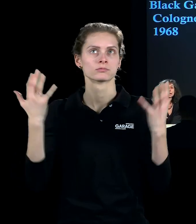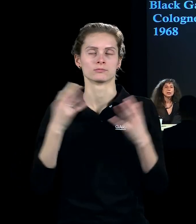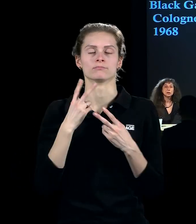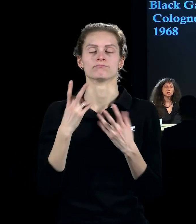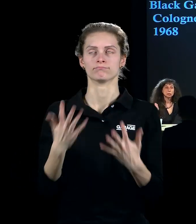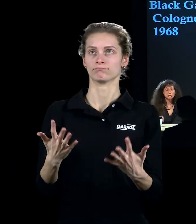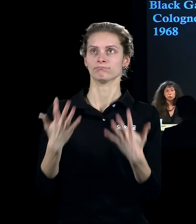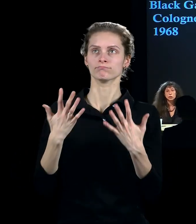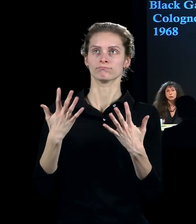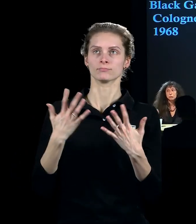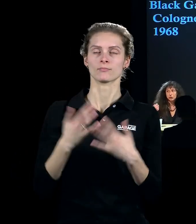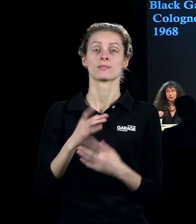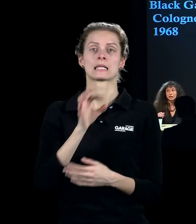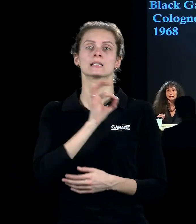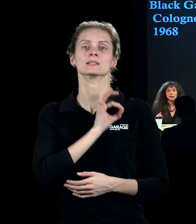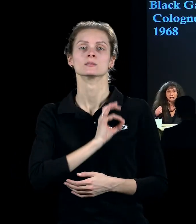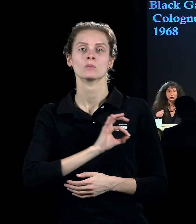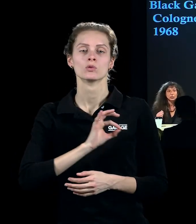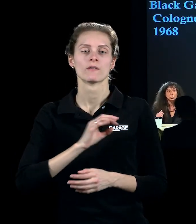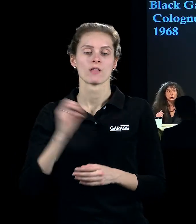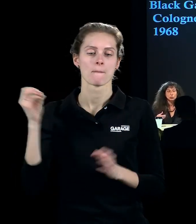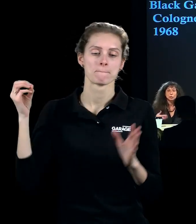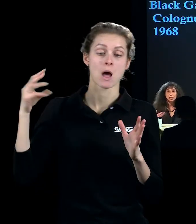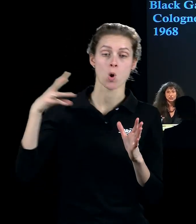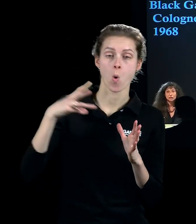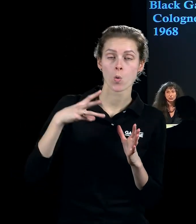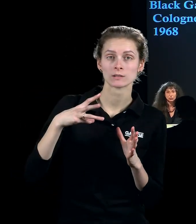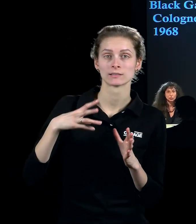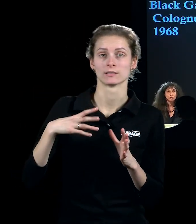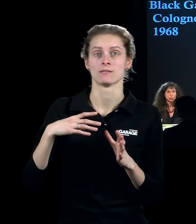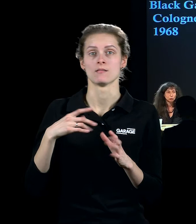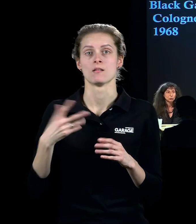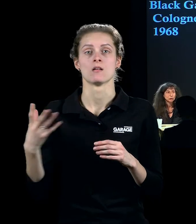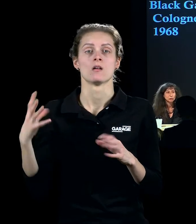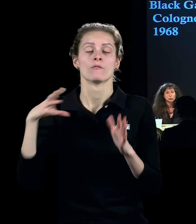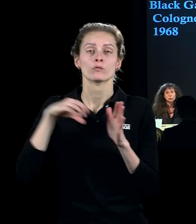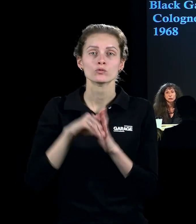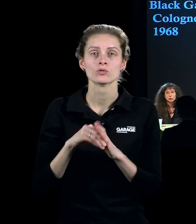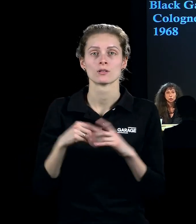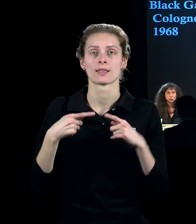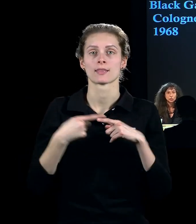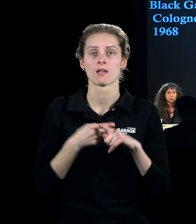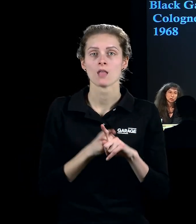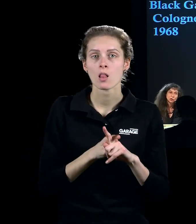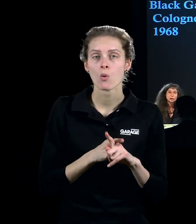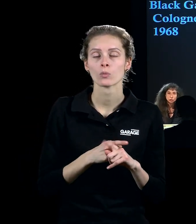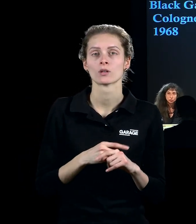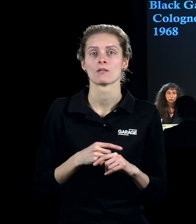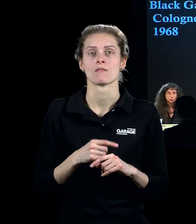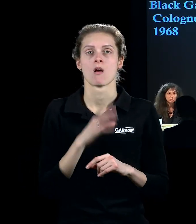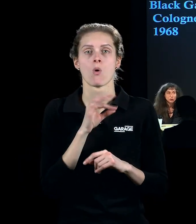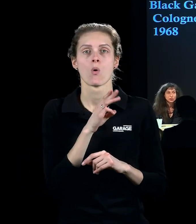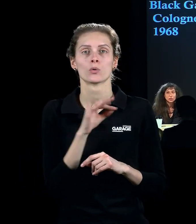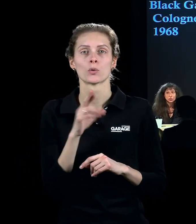И использование проекции и технологии, уже медиа-технологии, потому что то, что делает Отопин, это еще и начало